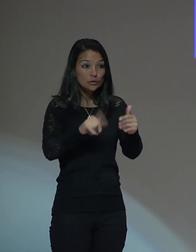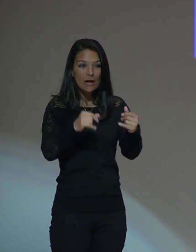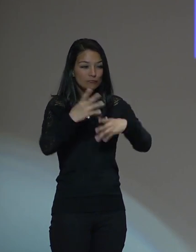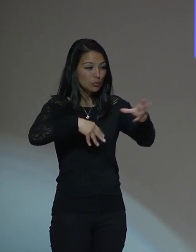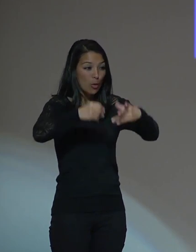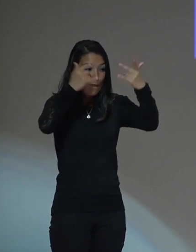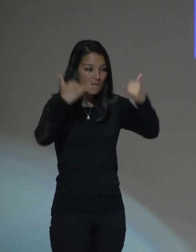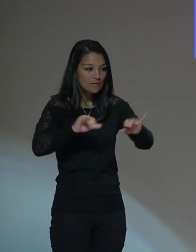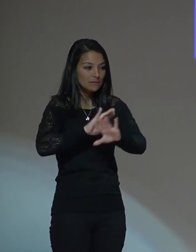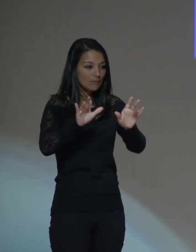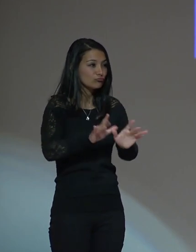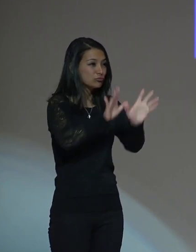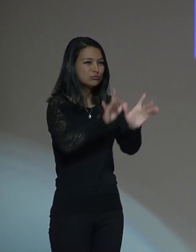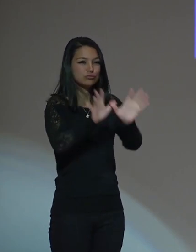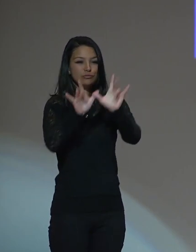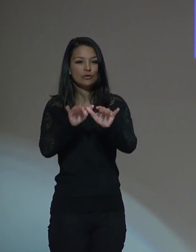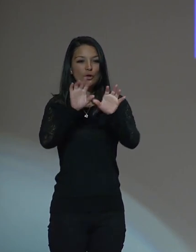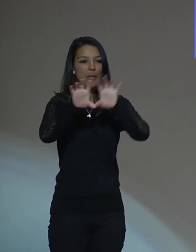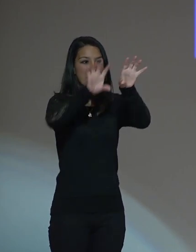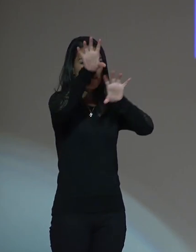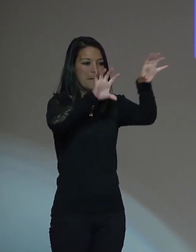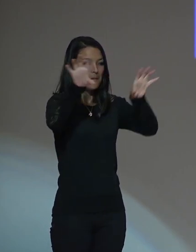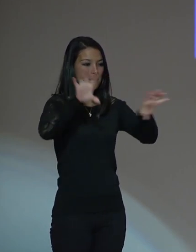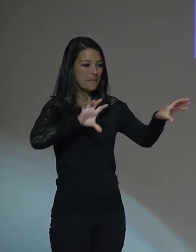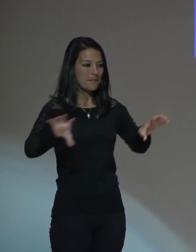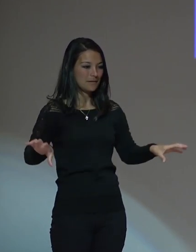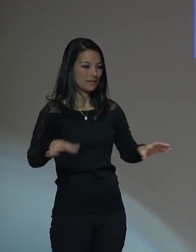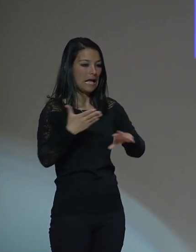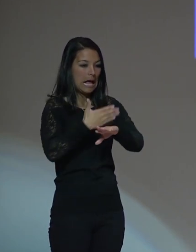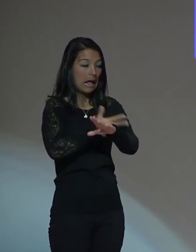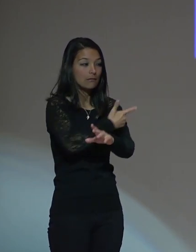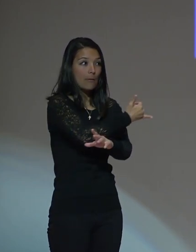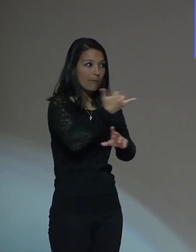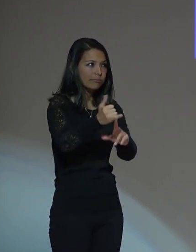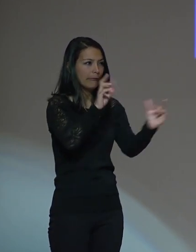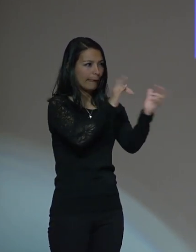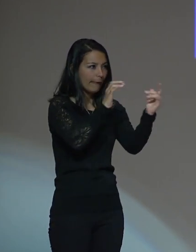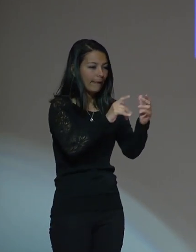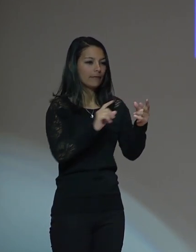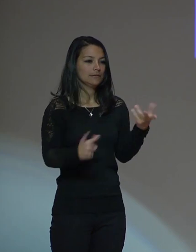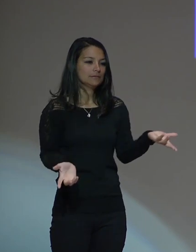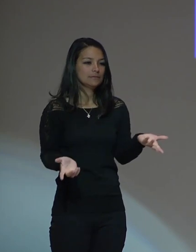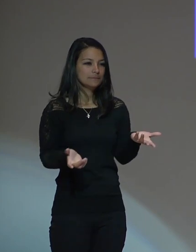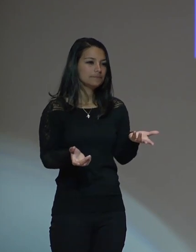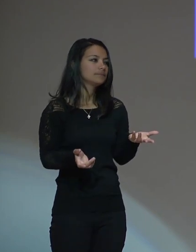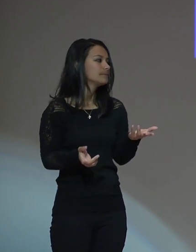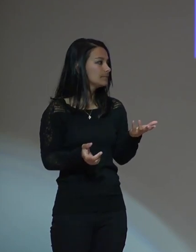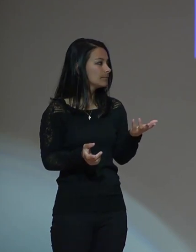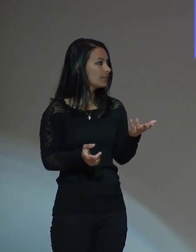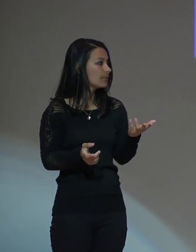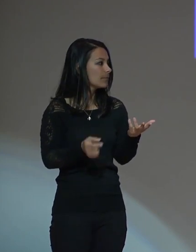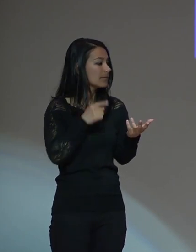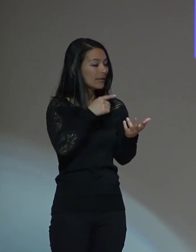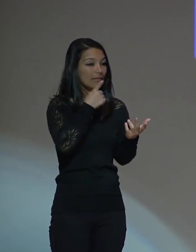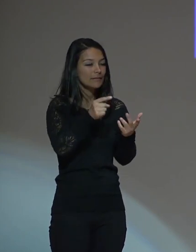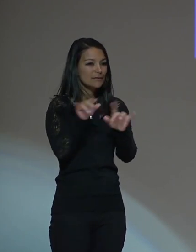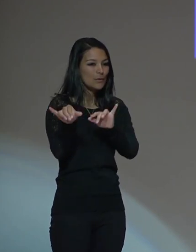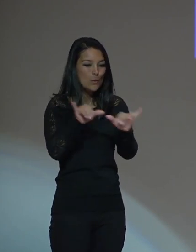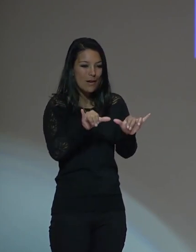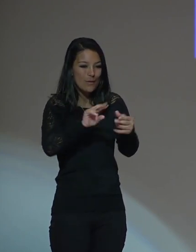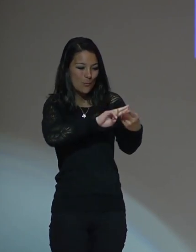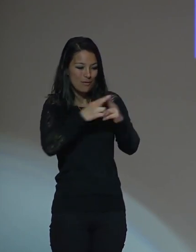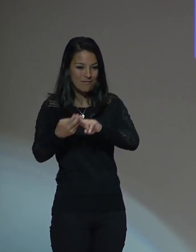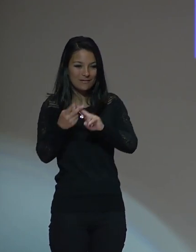donde han habido guerras y como mariposas